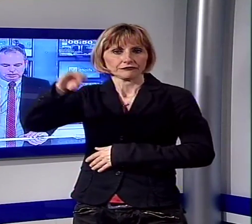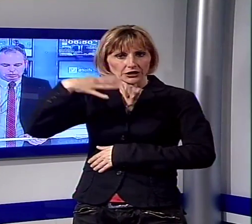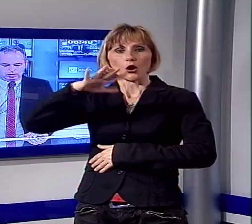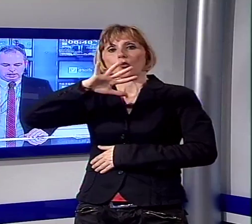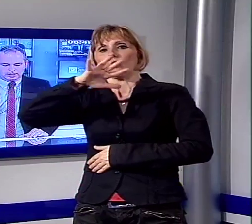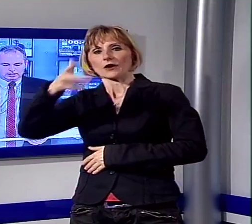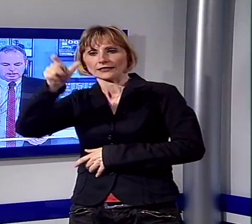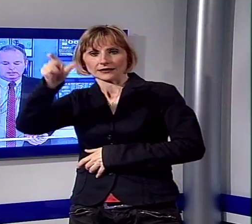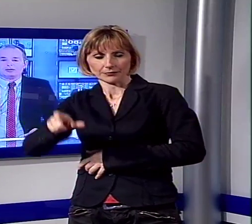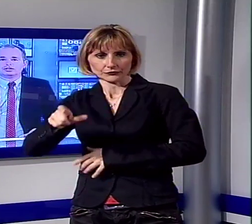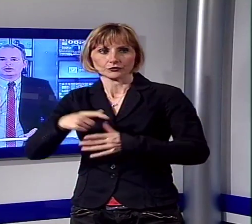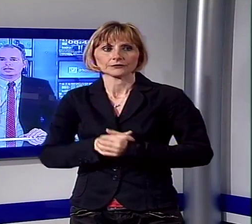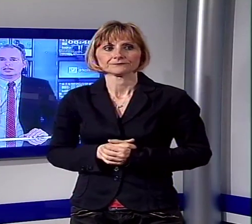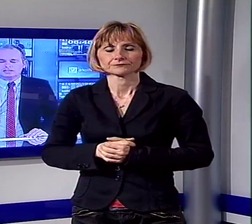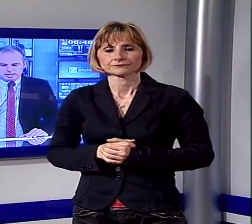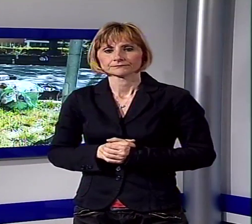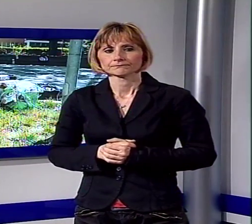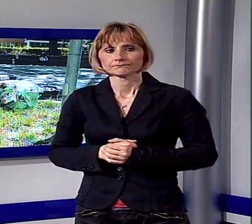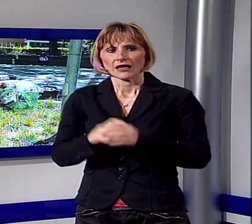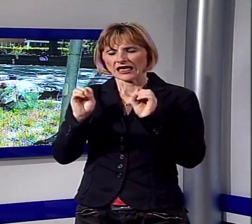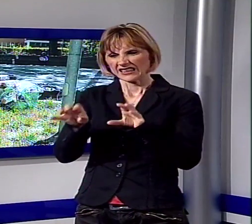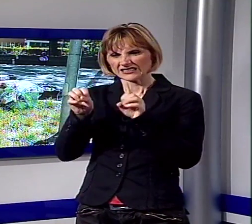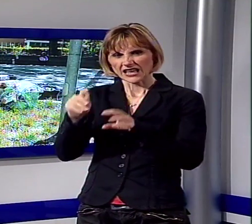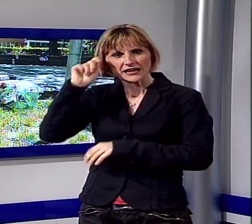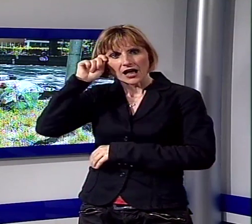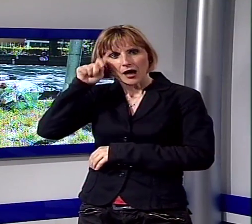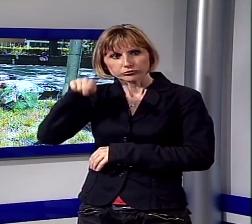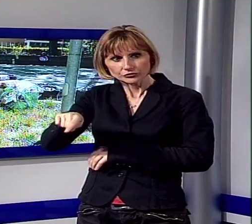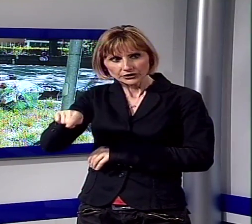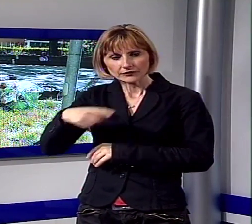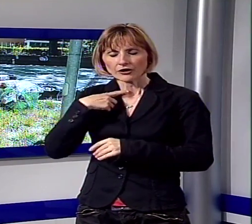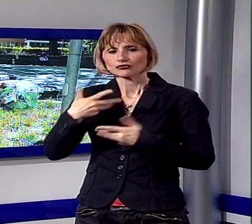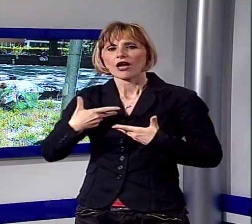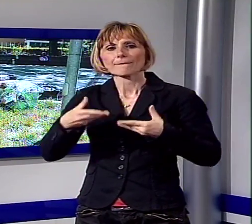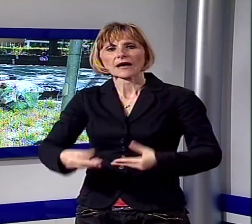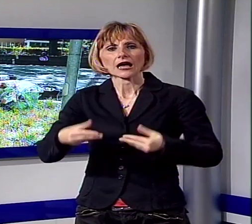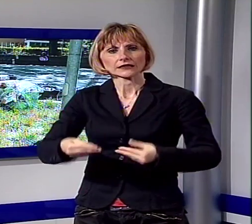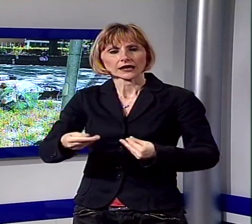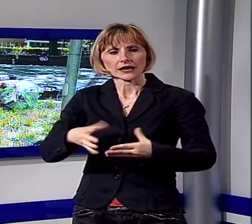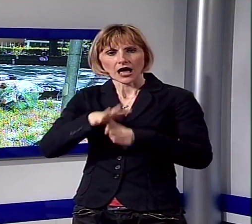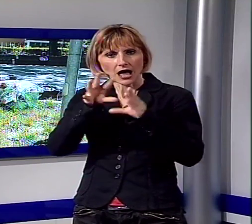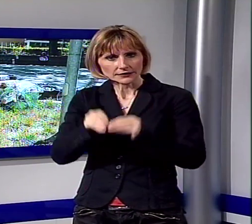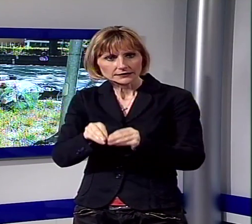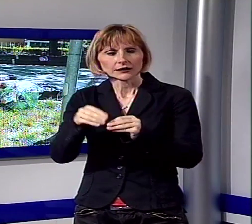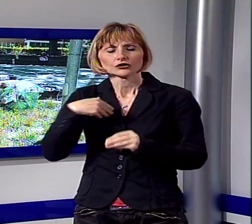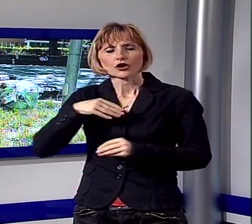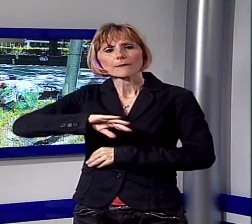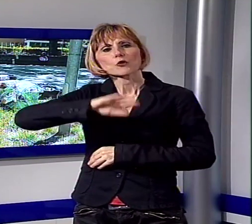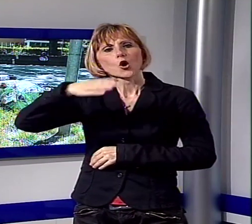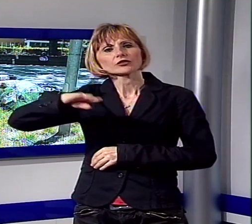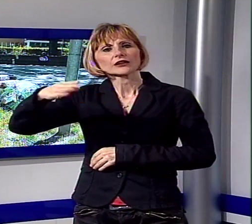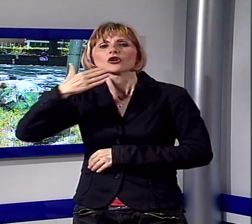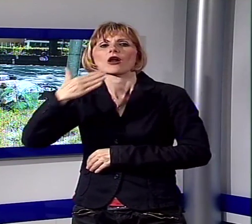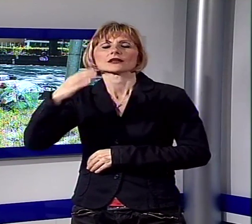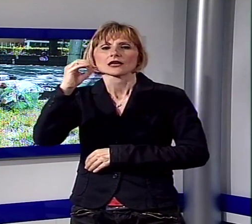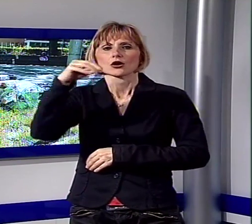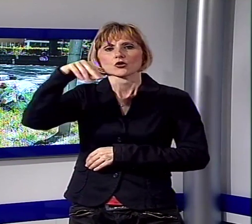telespettatore che ritrae una sorta di discarica abusiva con tanto di materassi di comparsa alla montagnola di San